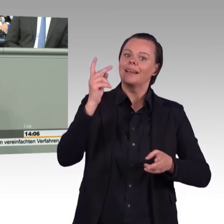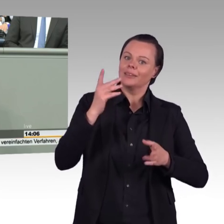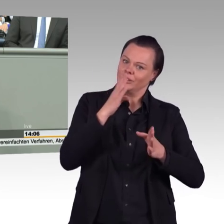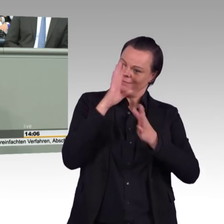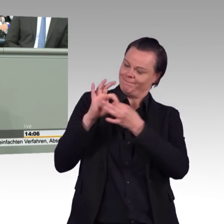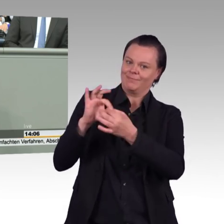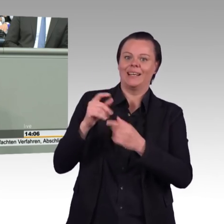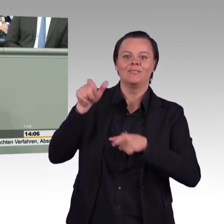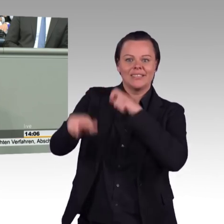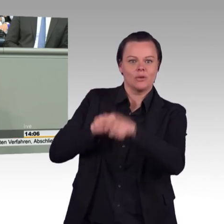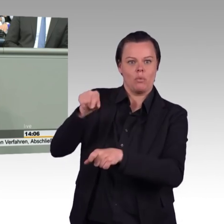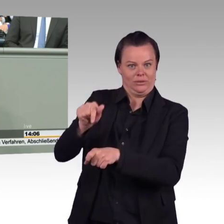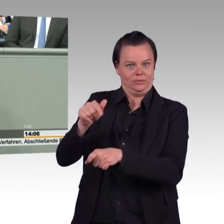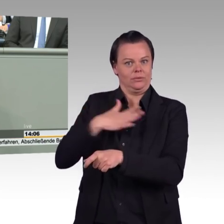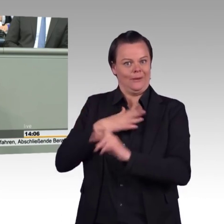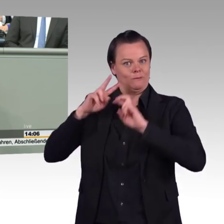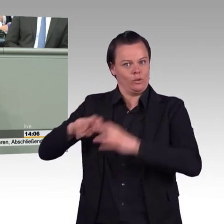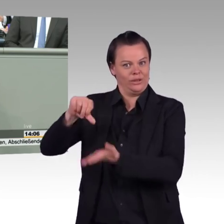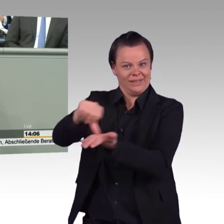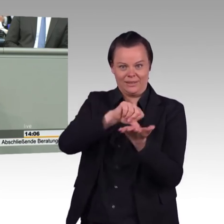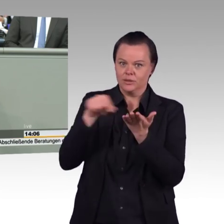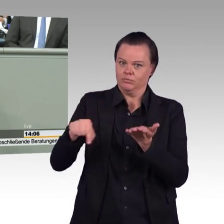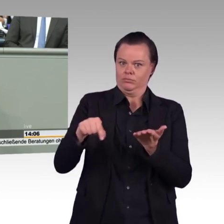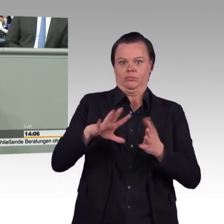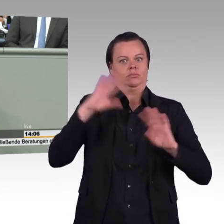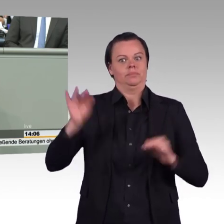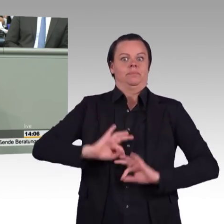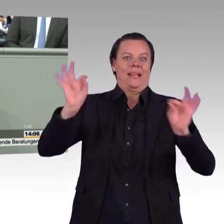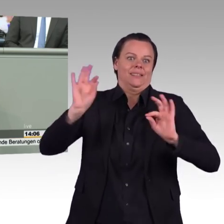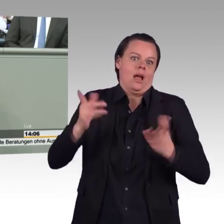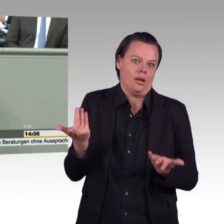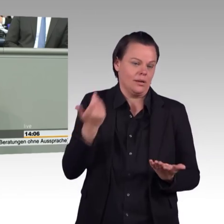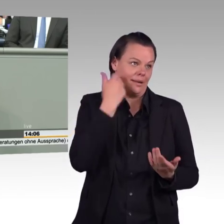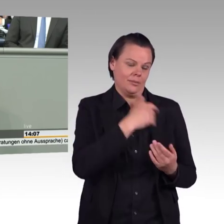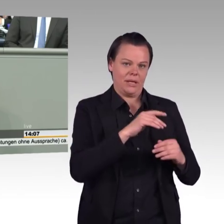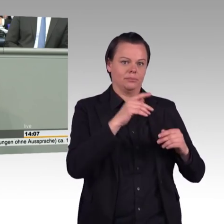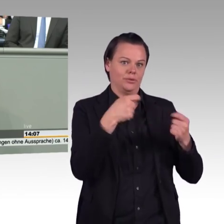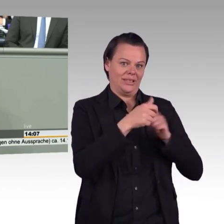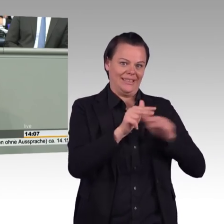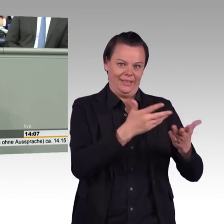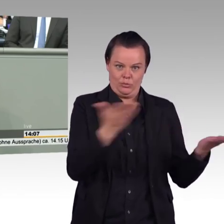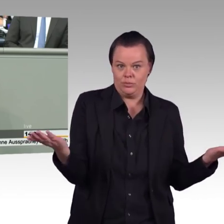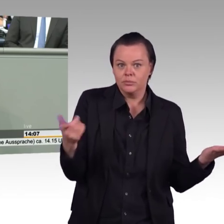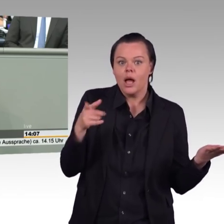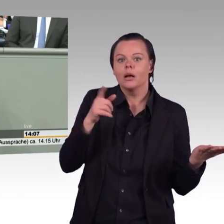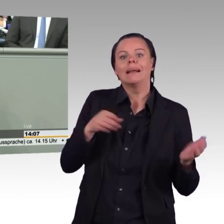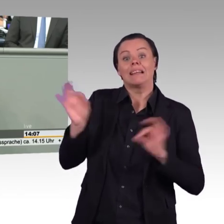Energieerzeugung und energieeffiziente Produktion zu entwickeln. So kann der deutsche Mittelstand zum Hidden Champion des